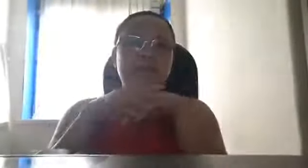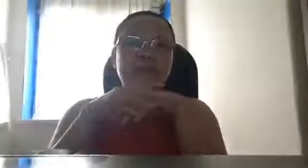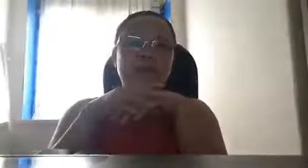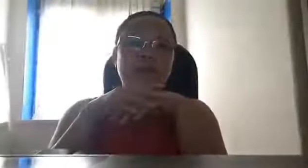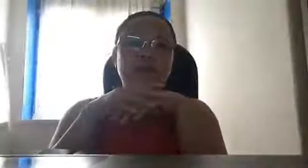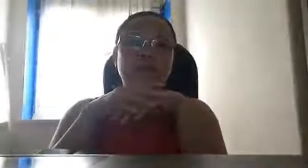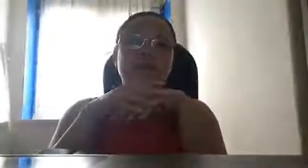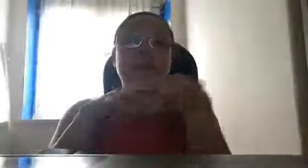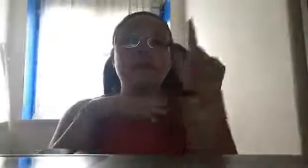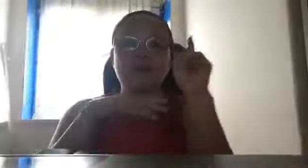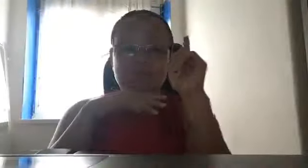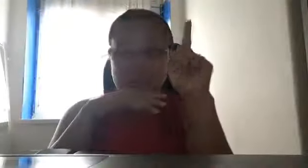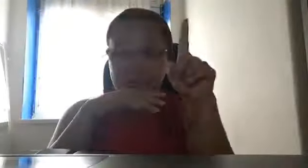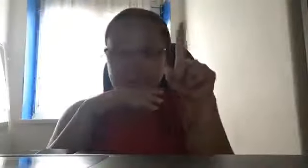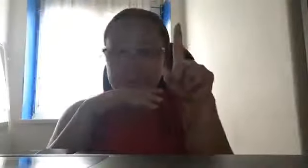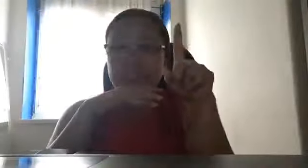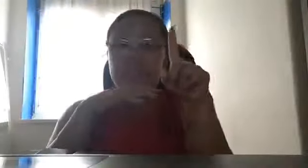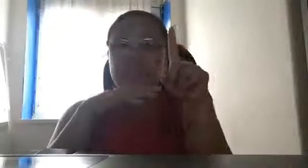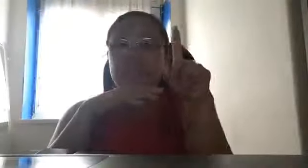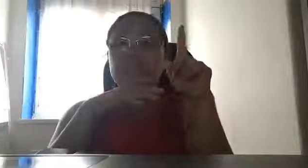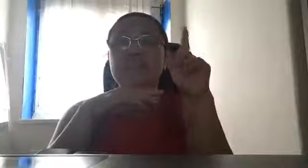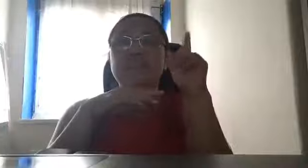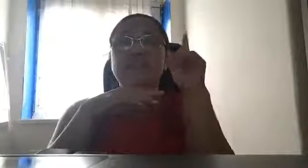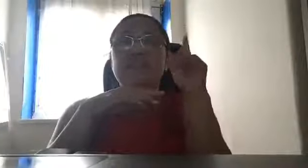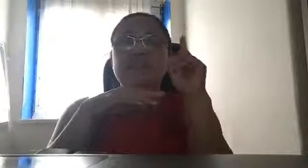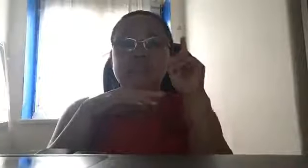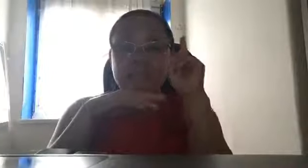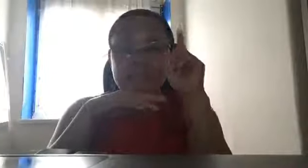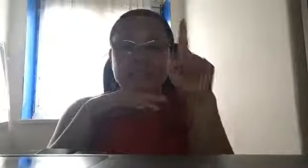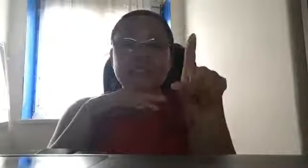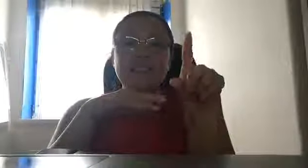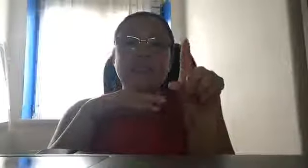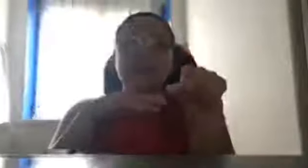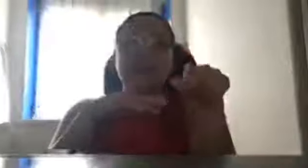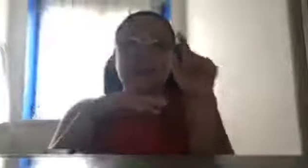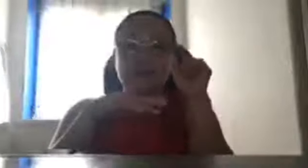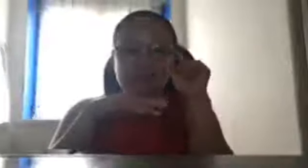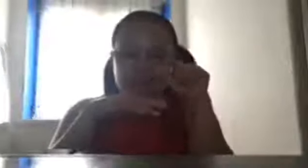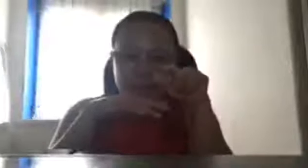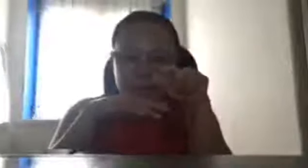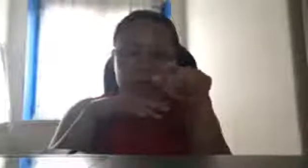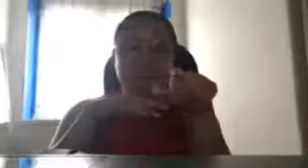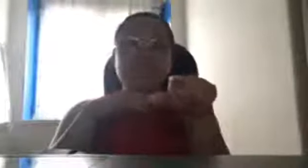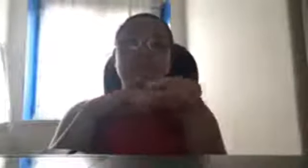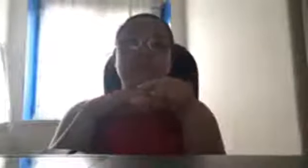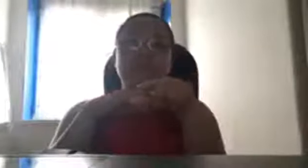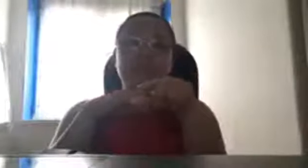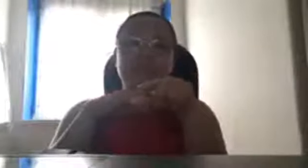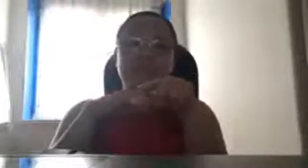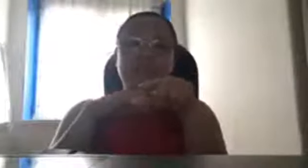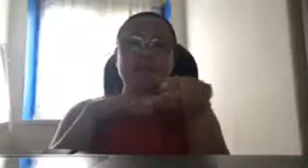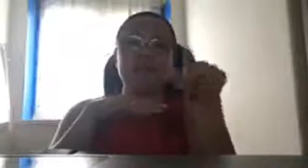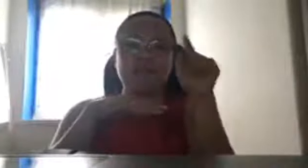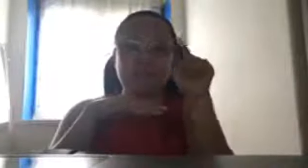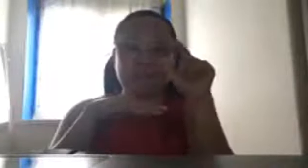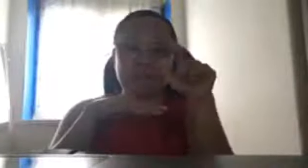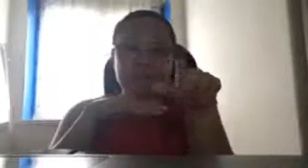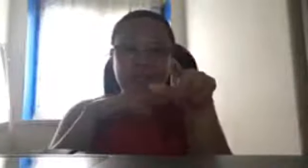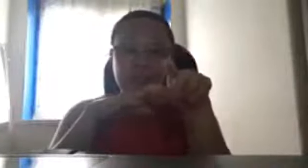mga, ano, kaya lang, malalabanan lang natin sila, o malalabanan nyo lang sila, hindi sa pamamagitan